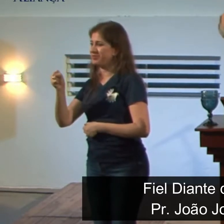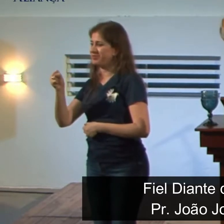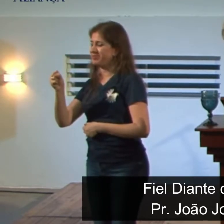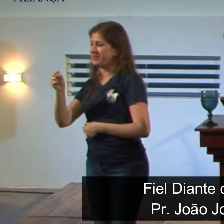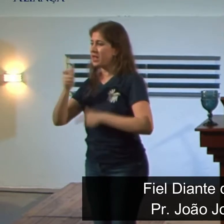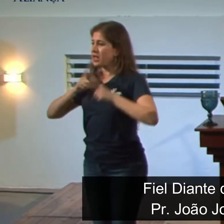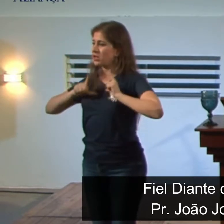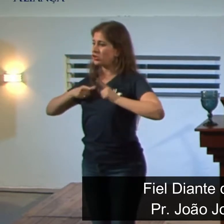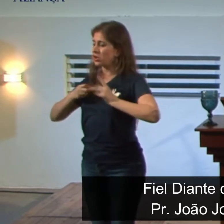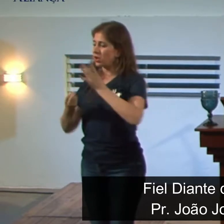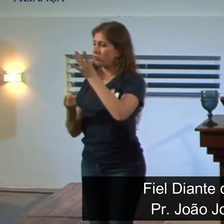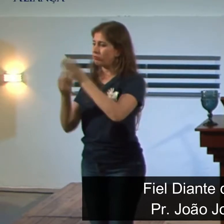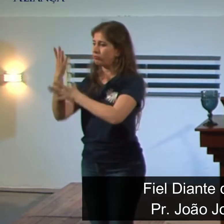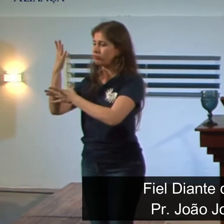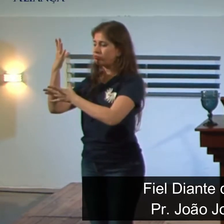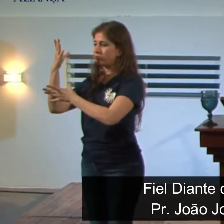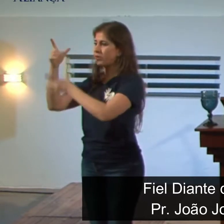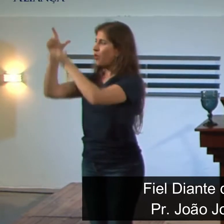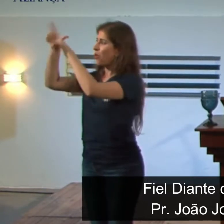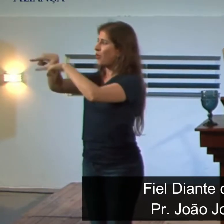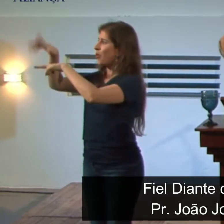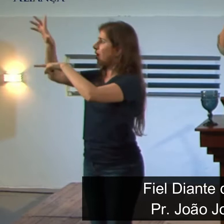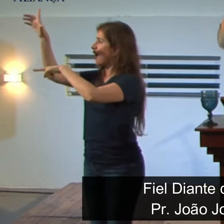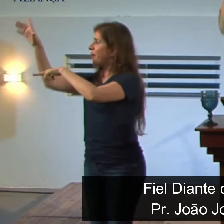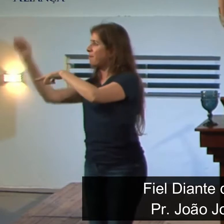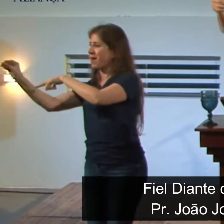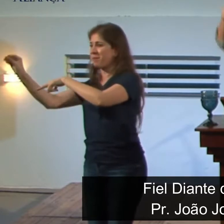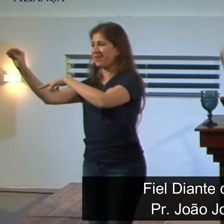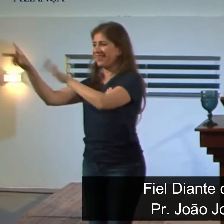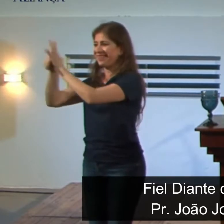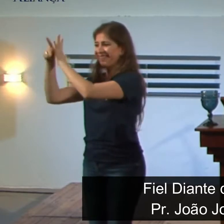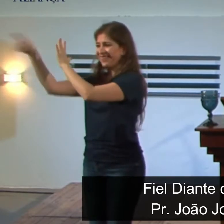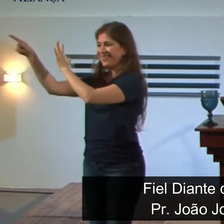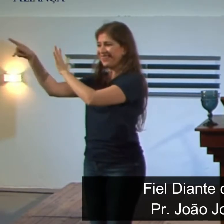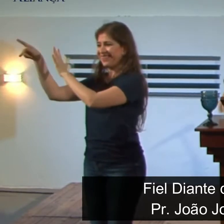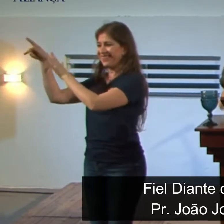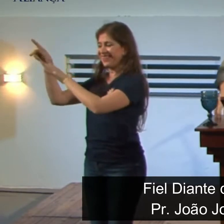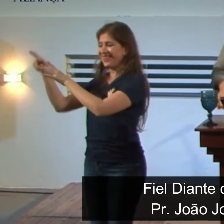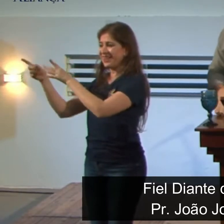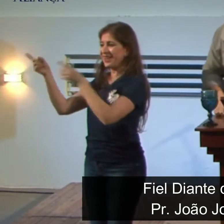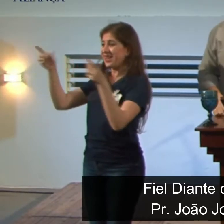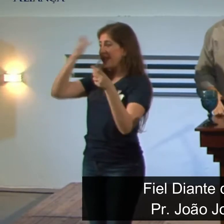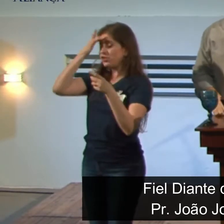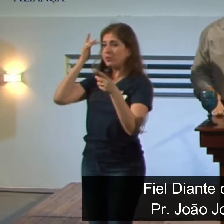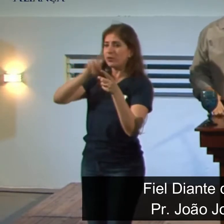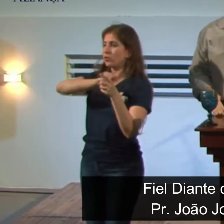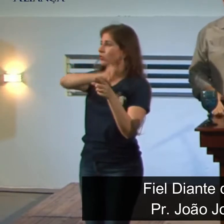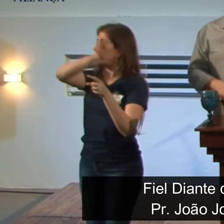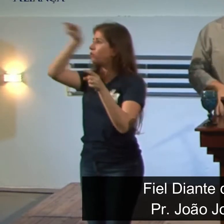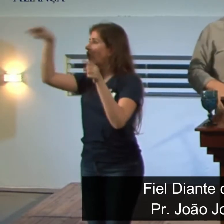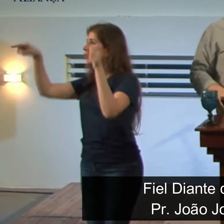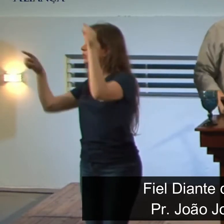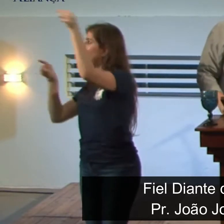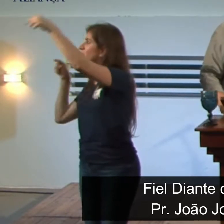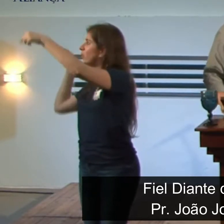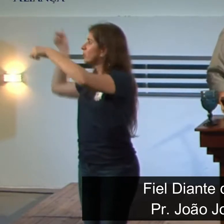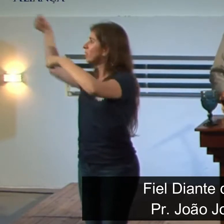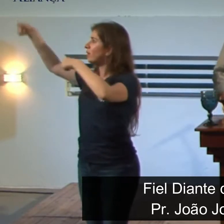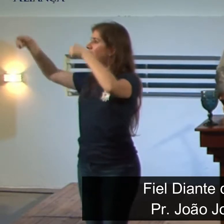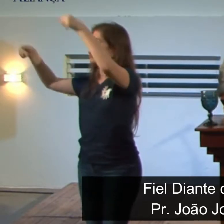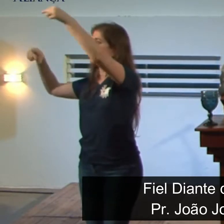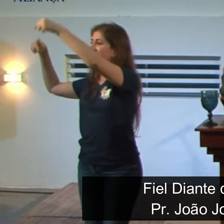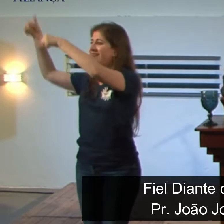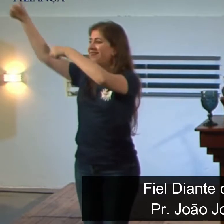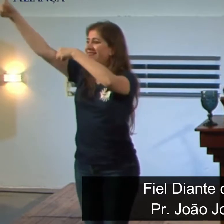Israel volta a existir e volta como nação e volta para o seu território porque Deus ele é fiel. Nada pega Deus de